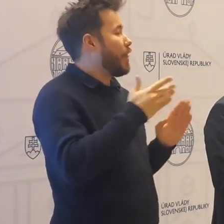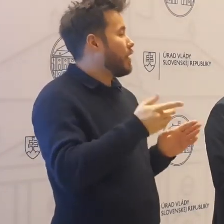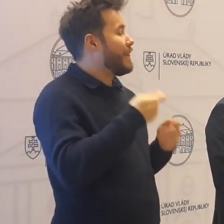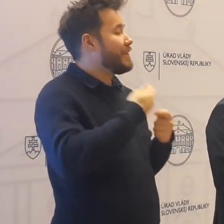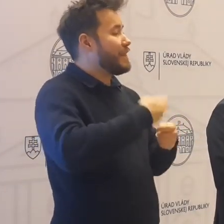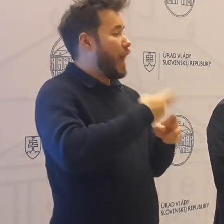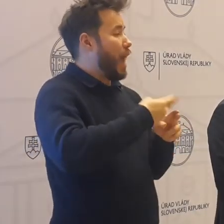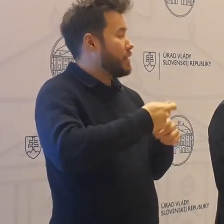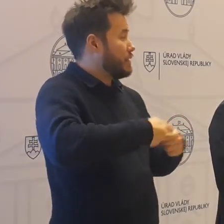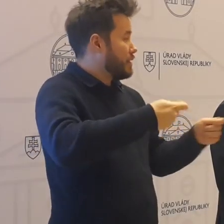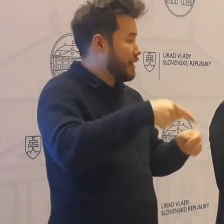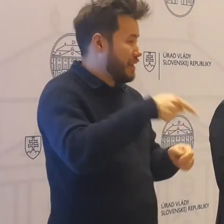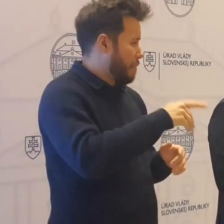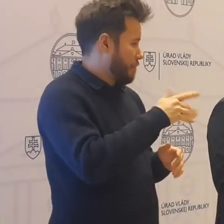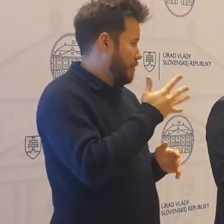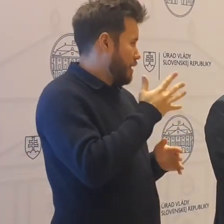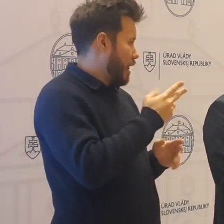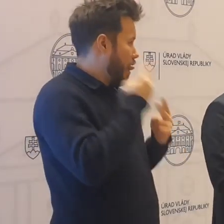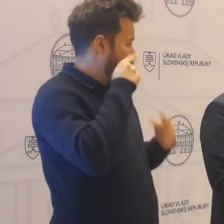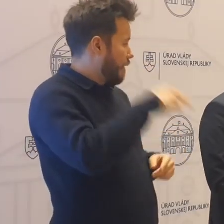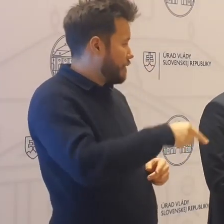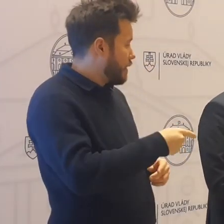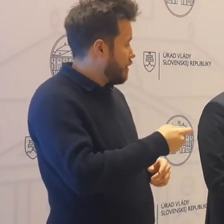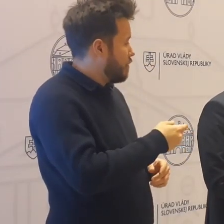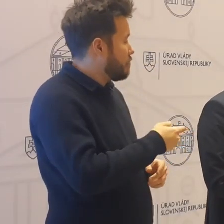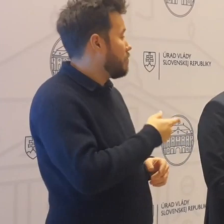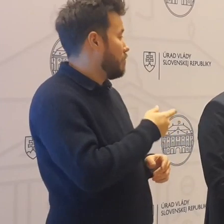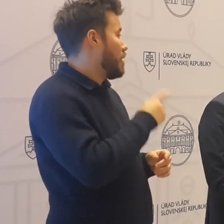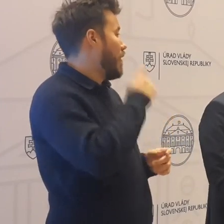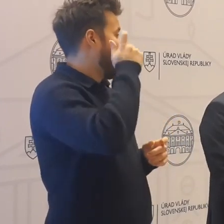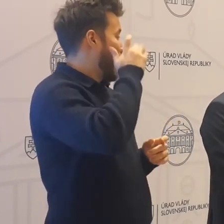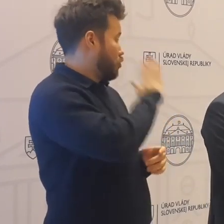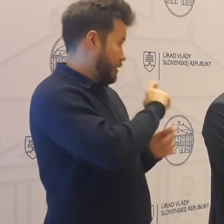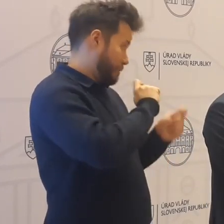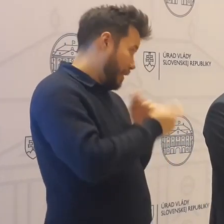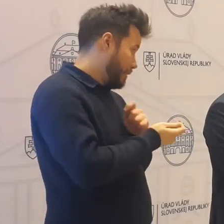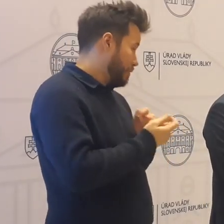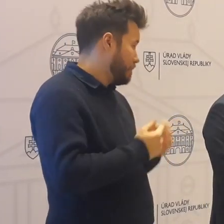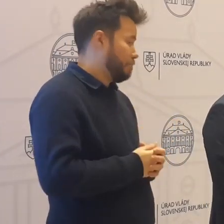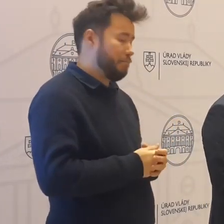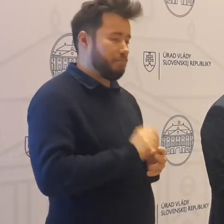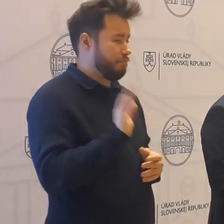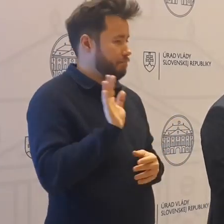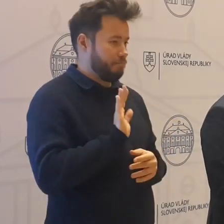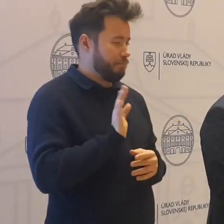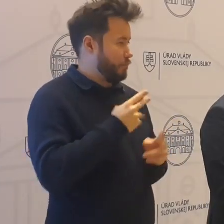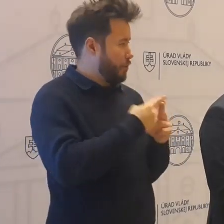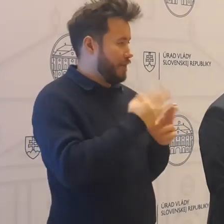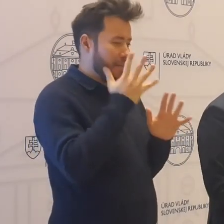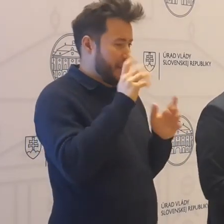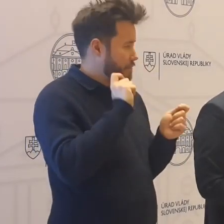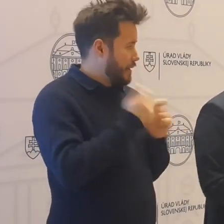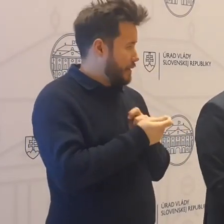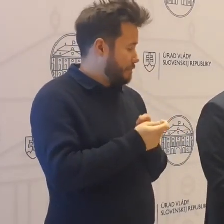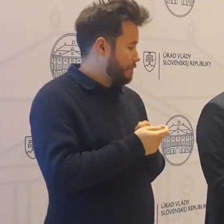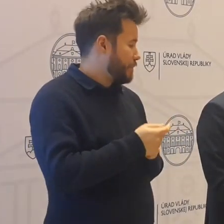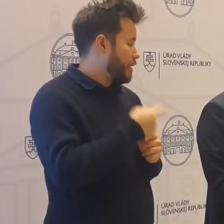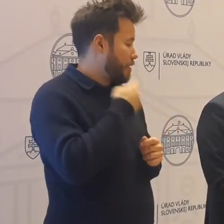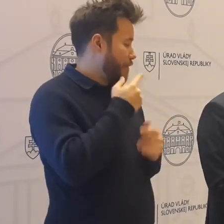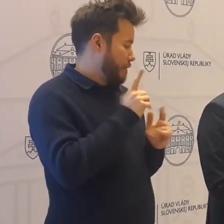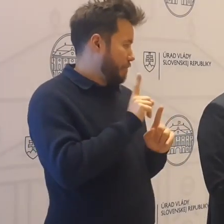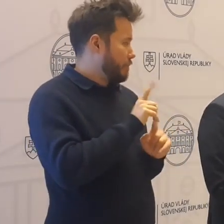Nezmenilo sa aj na základe čísel, ktoré stále zbierame, tak vám môžem povedať, že v otvorených okresoch, lebo